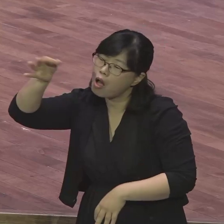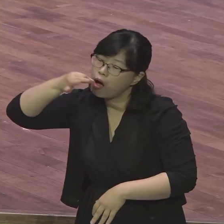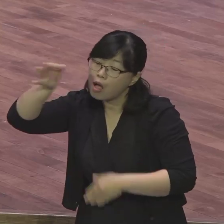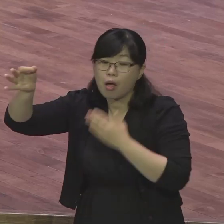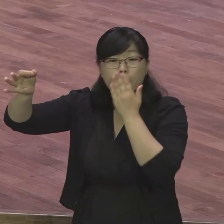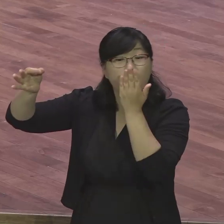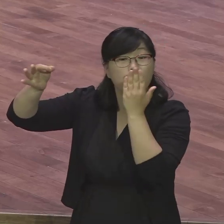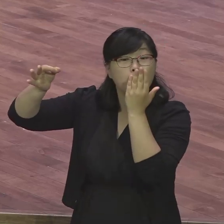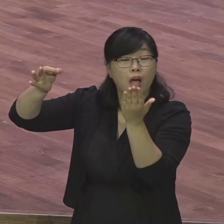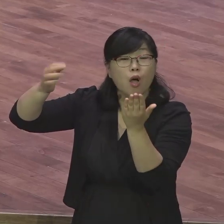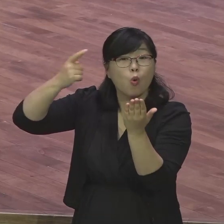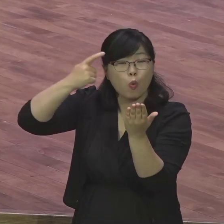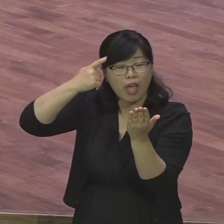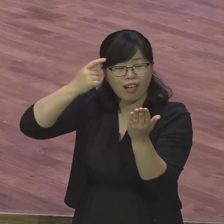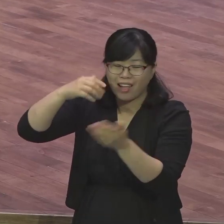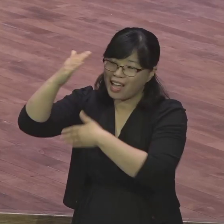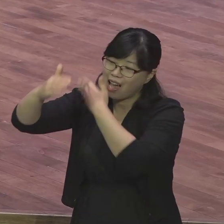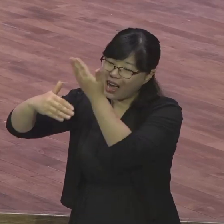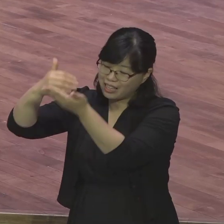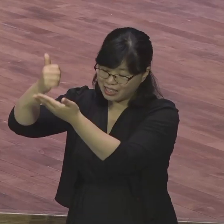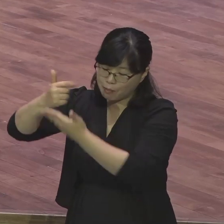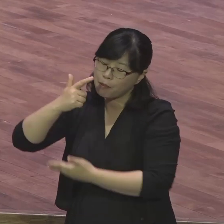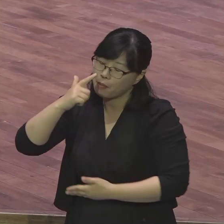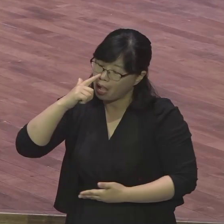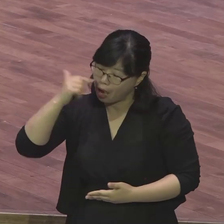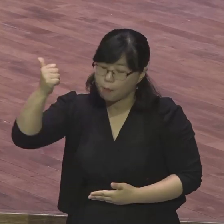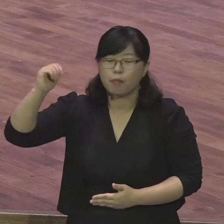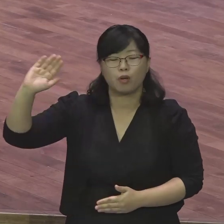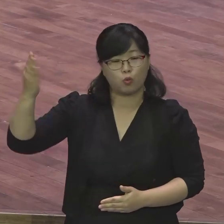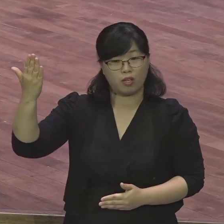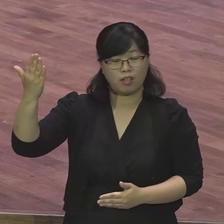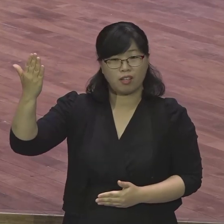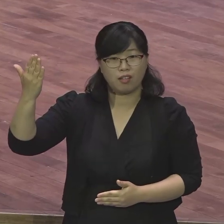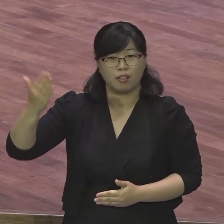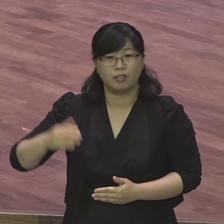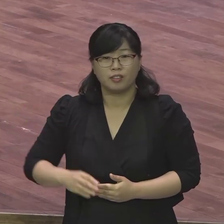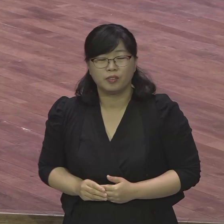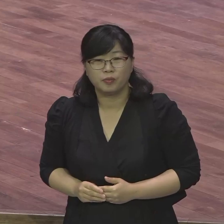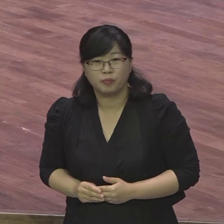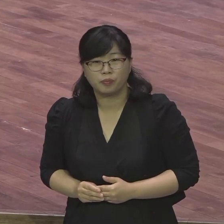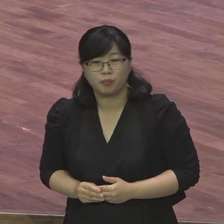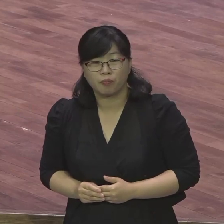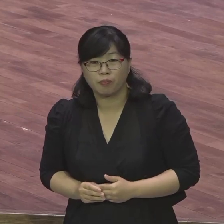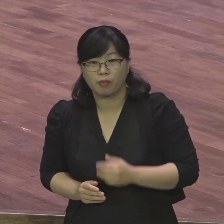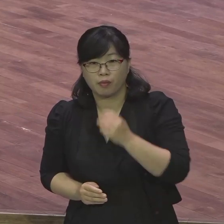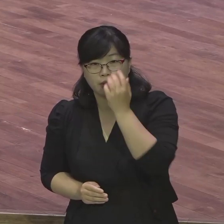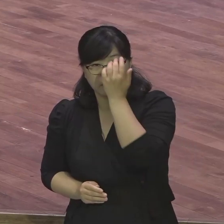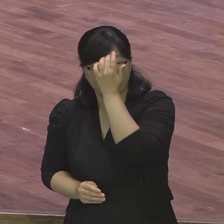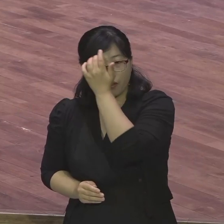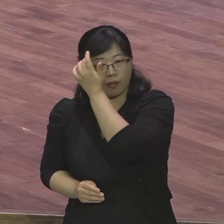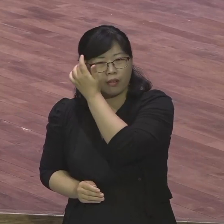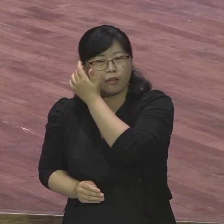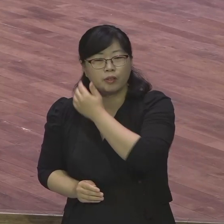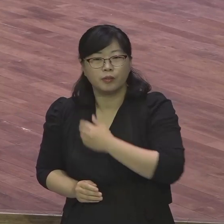우리 안에 성령이 계시기 때문에 아버지라 부르짖는다. 그렇게 부르는 거예요. 하나님의 자녀는. 그리고 더 나아가서 우리가 하나님의